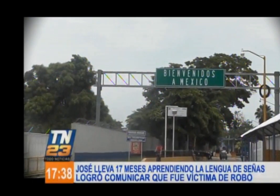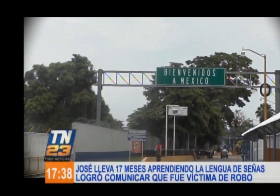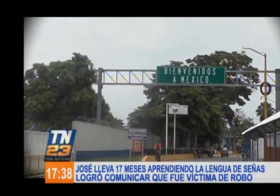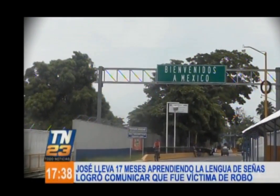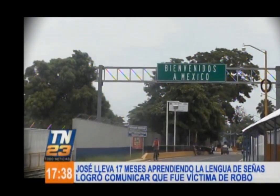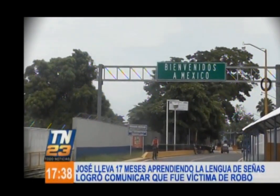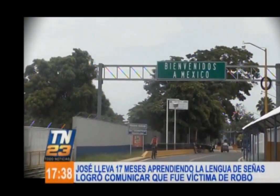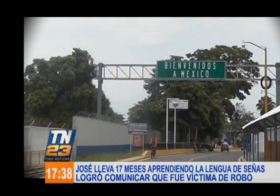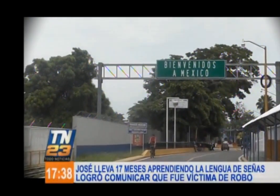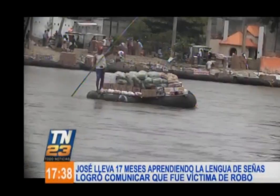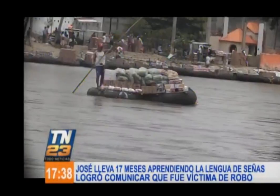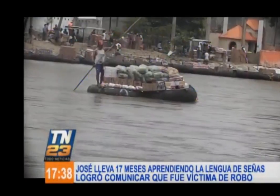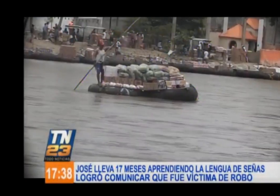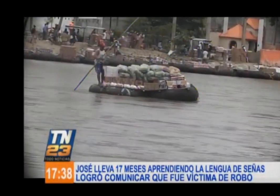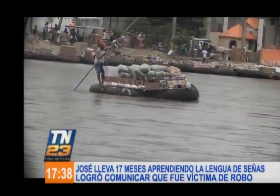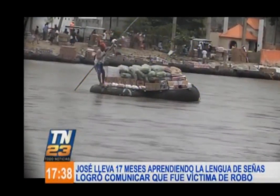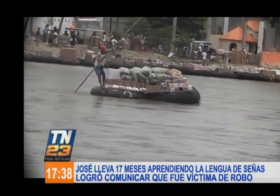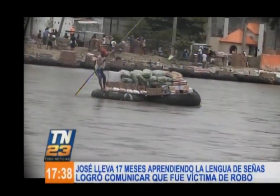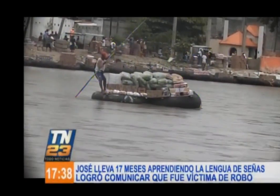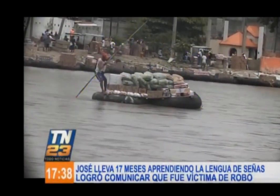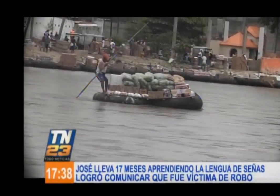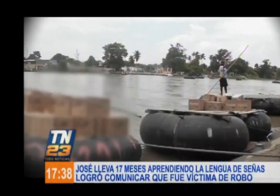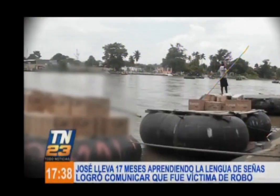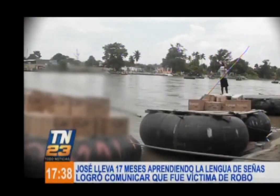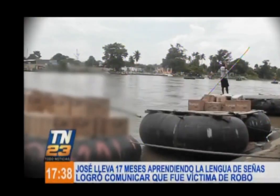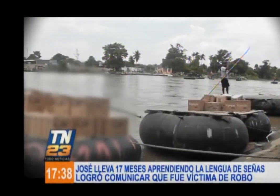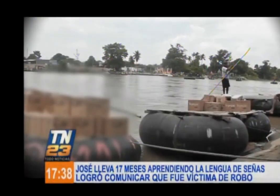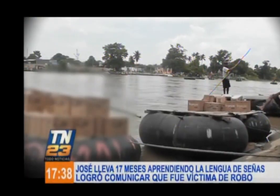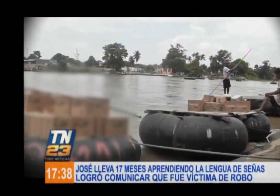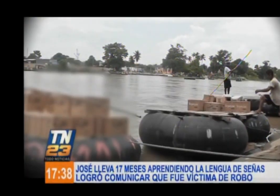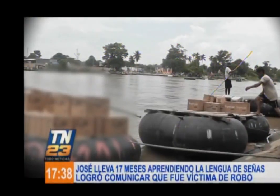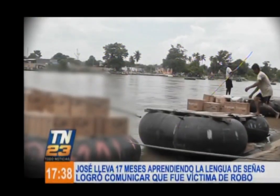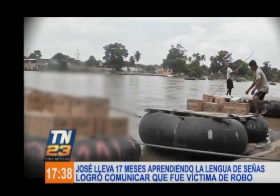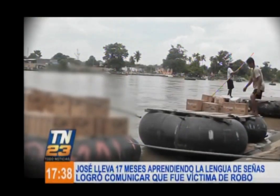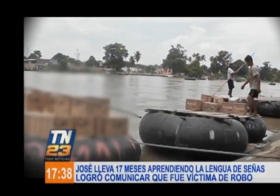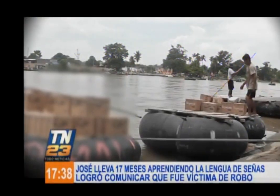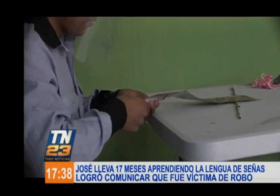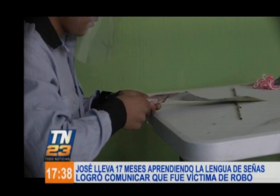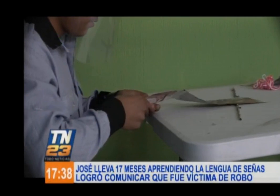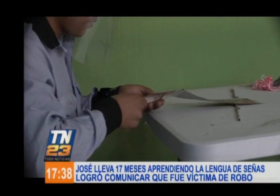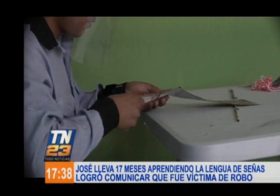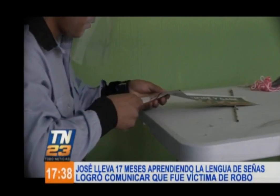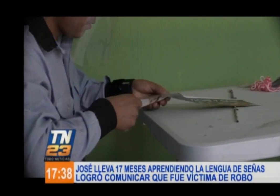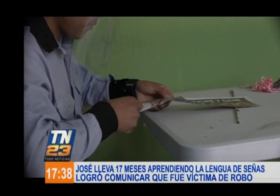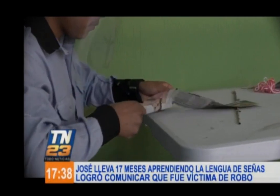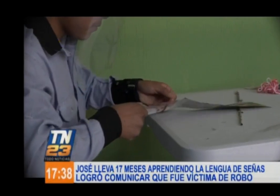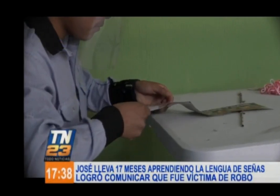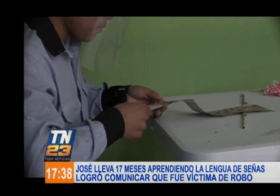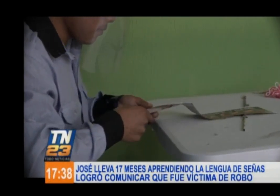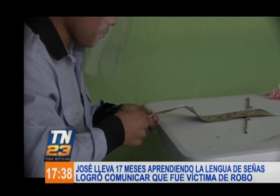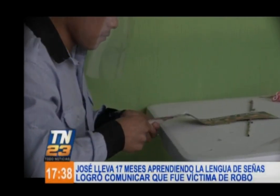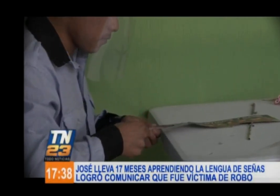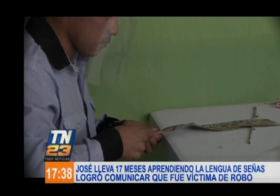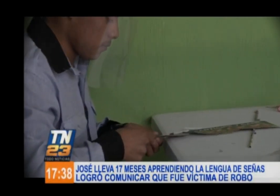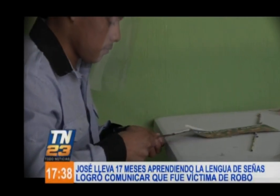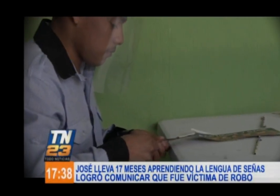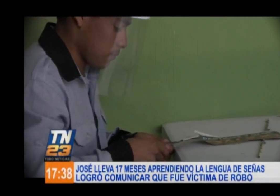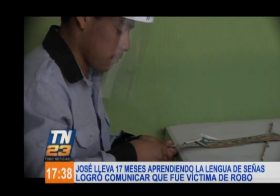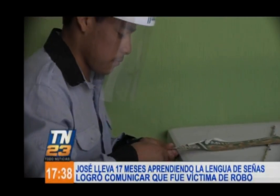ser asaltado lo hicieron cruzar a Guatemala a través de los balseros del río Suchiate. En cuanto a su familia, este joven asegura tener varios